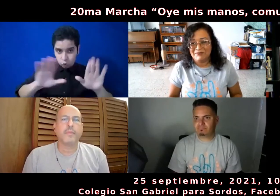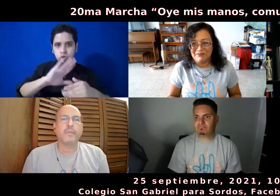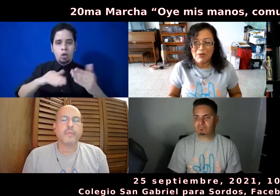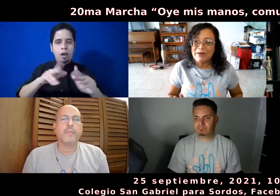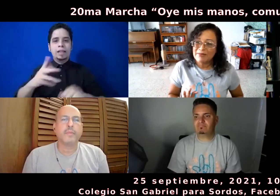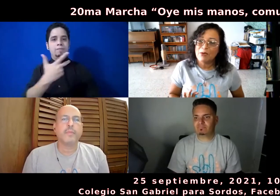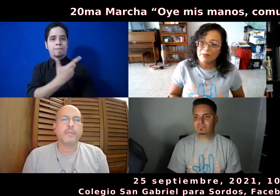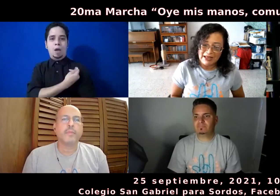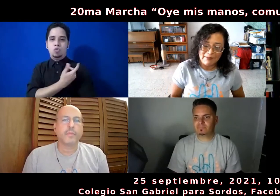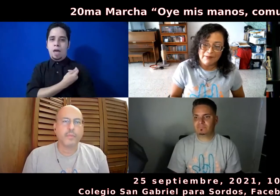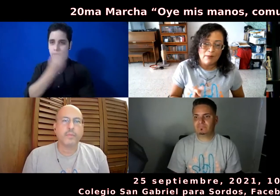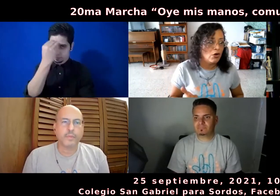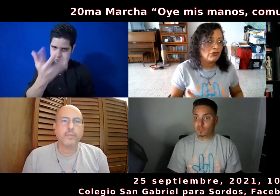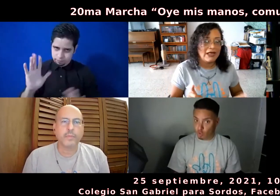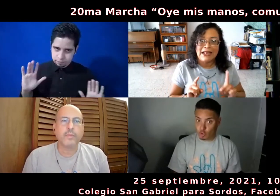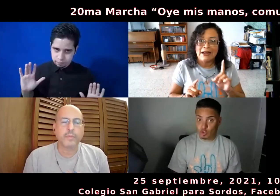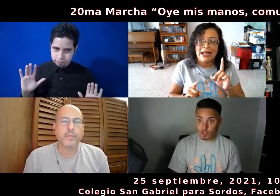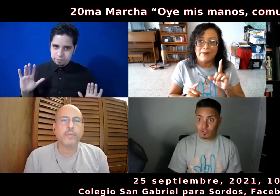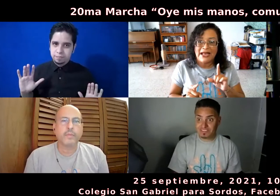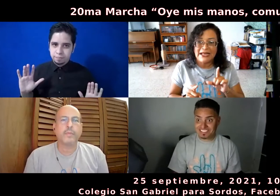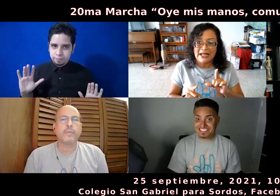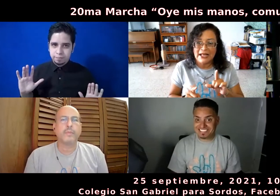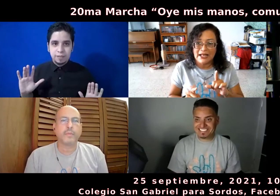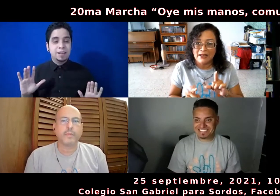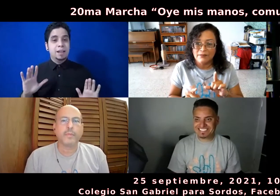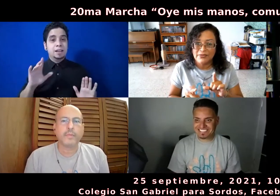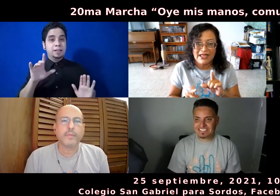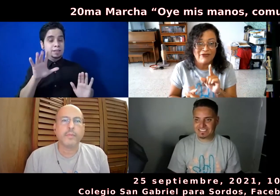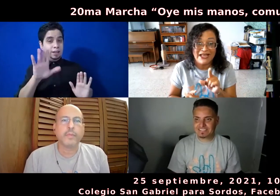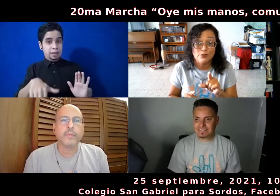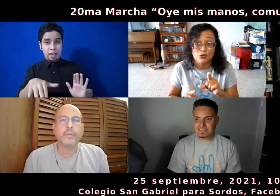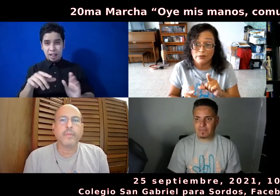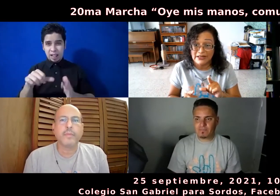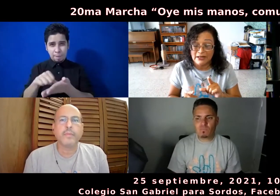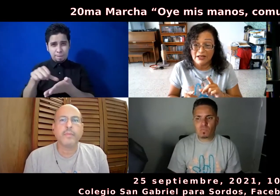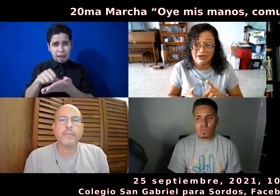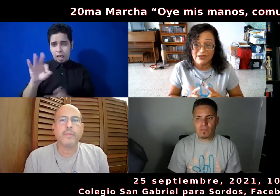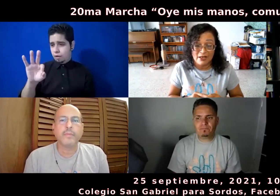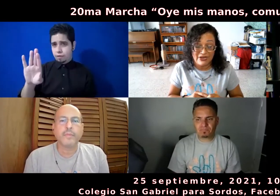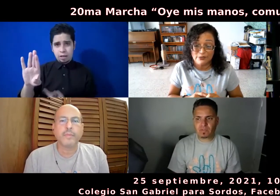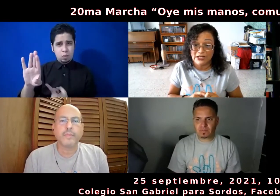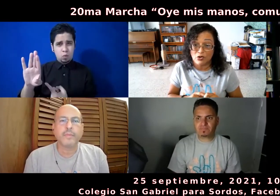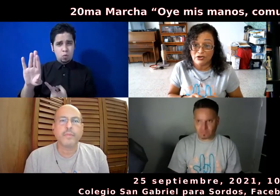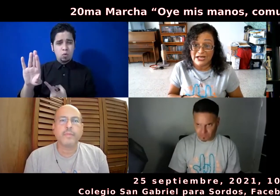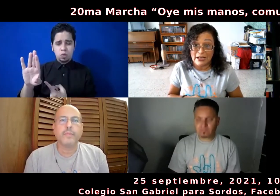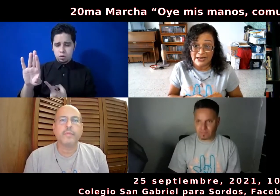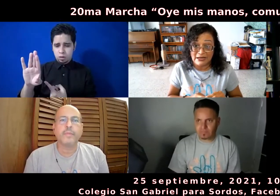Vamos a ver, vamos, vamos, la página de Facebook, ¿verdad? La página de Facebook del Colegio San Gabriel,